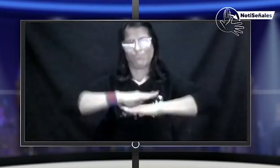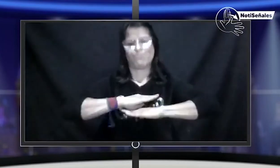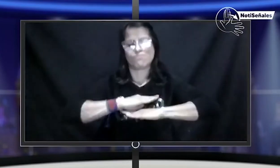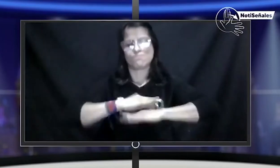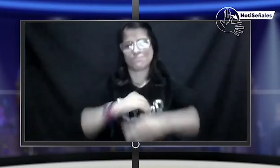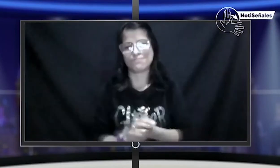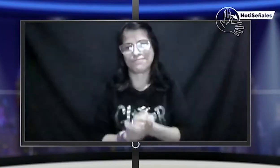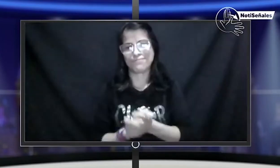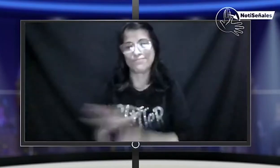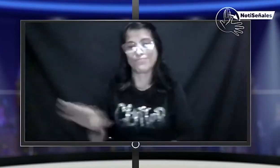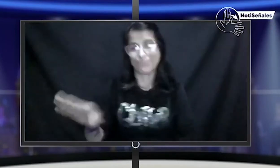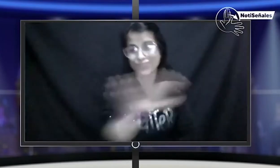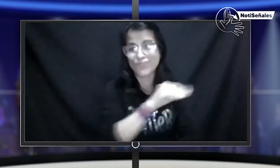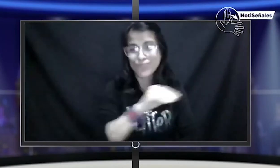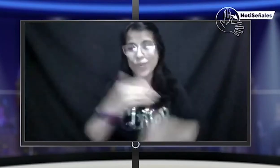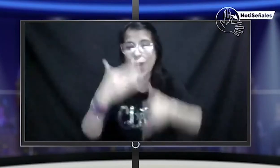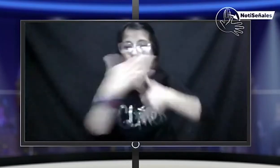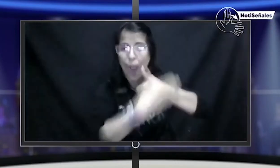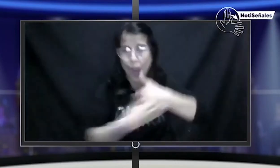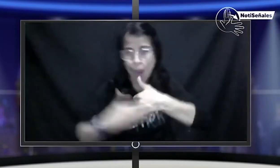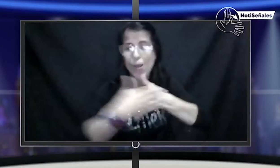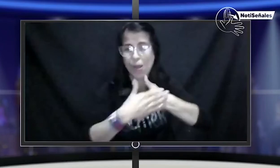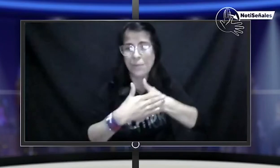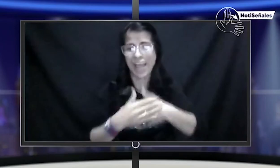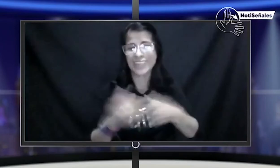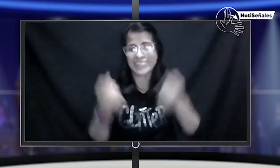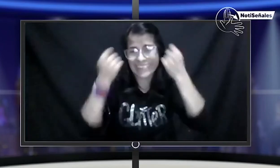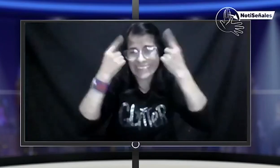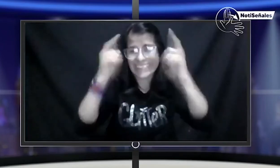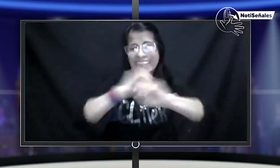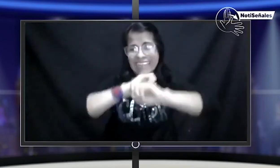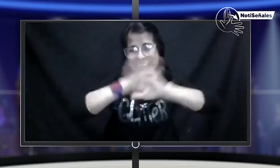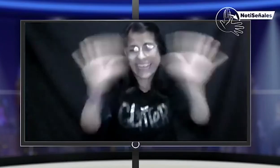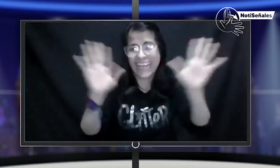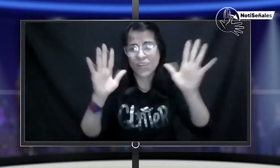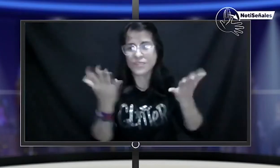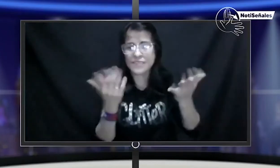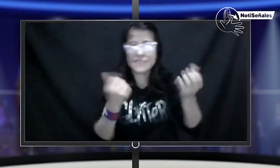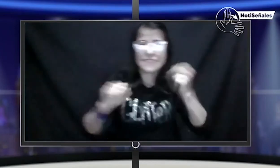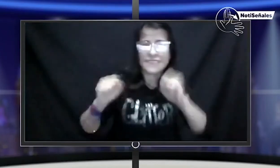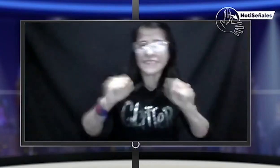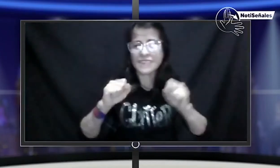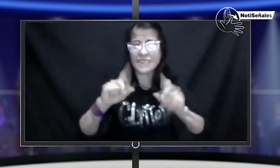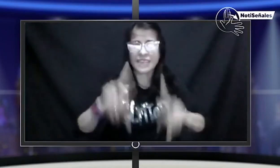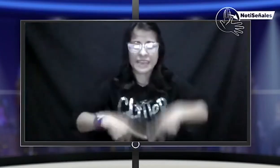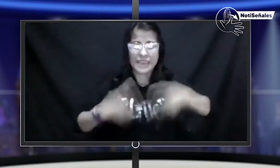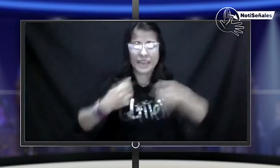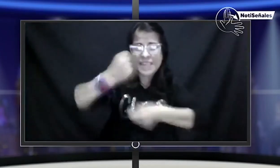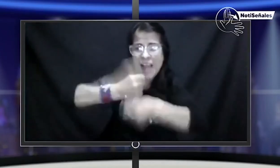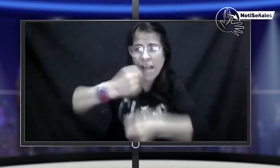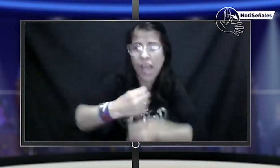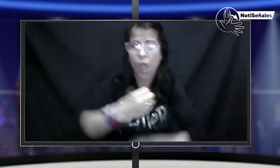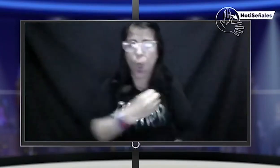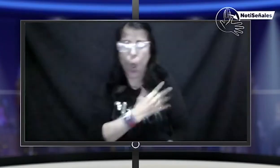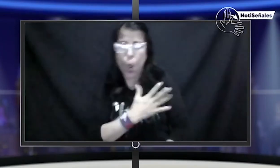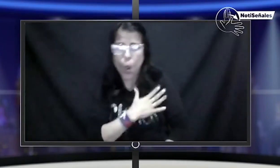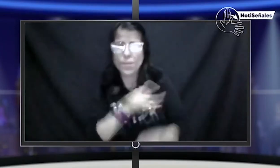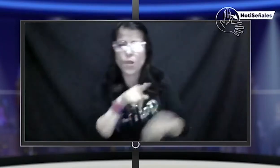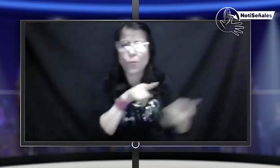y solicitamos que la licencia sea tanto para transporte público como privado. Nosotros entendemos la preocupación a nivel nacional.